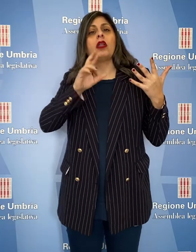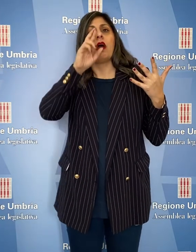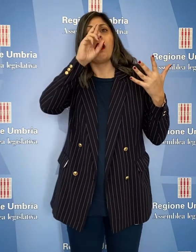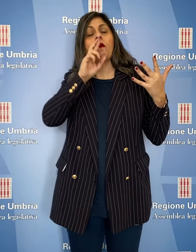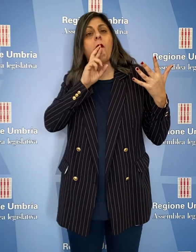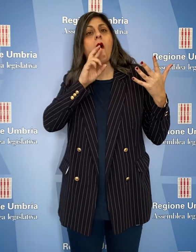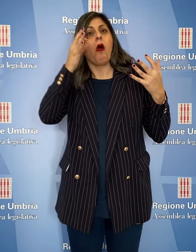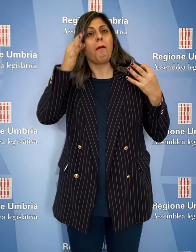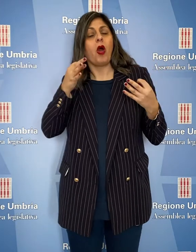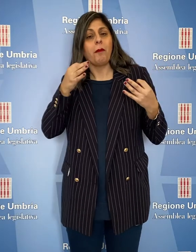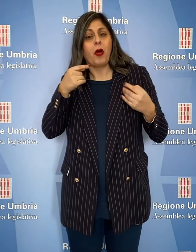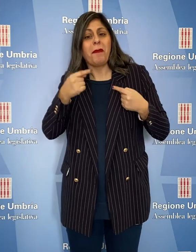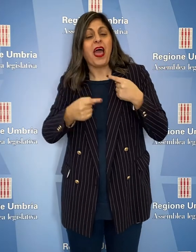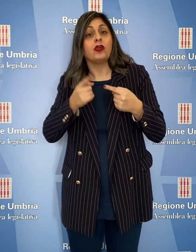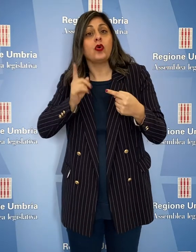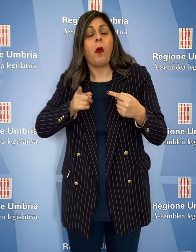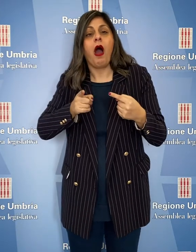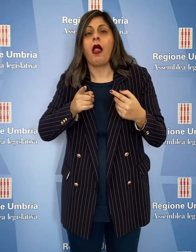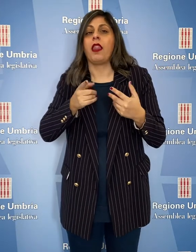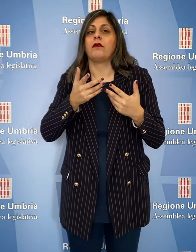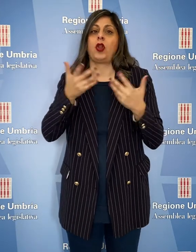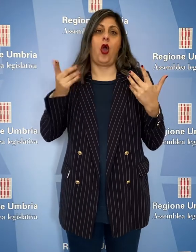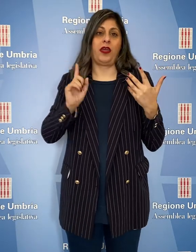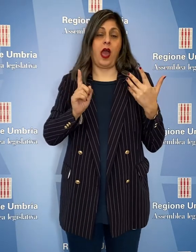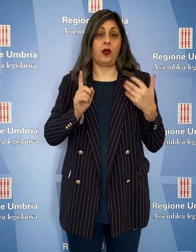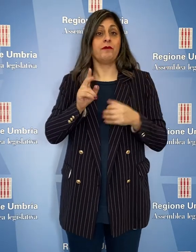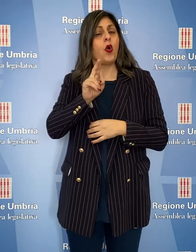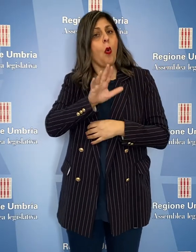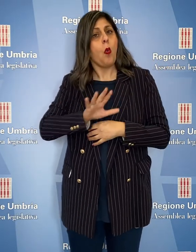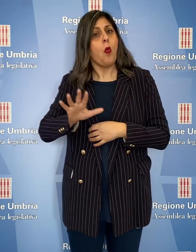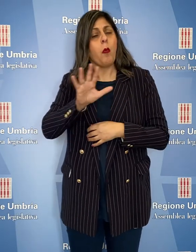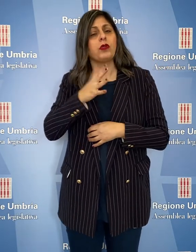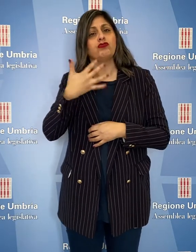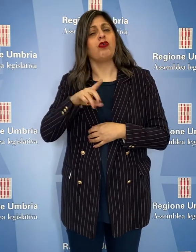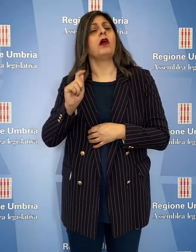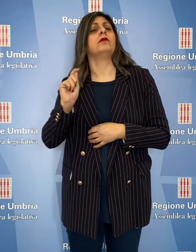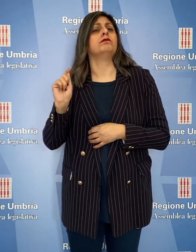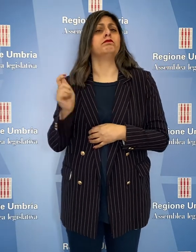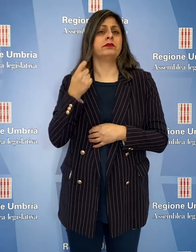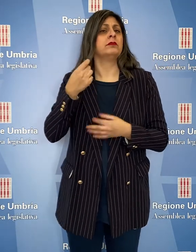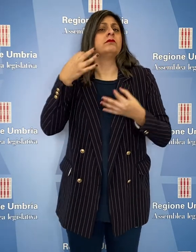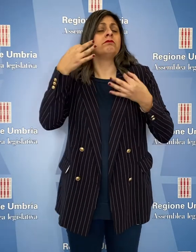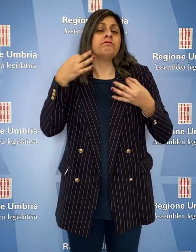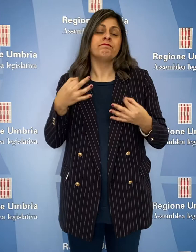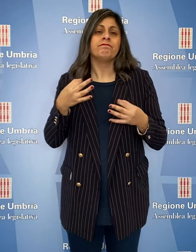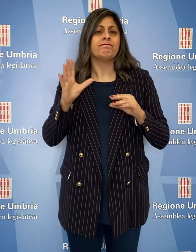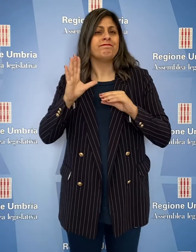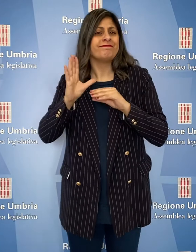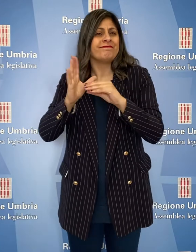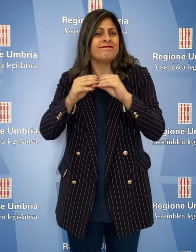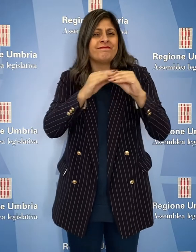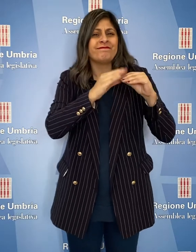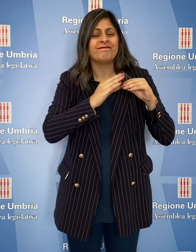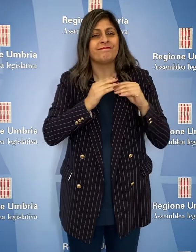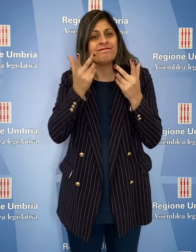ricoprire in questo percorso. L'Umbria è riuscita ad aggiudicarsi il rifacimento della